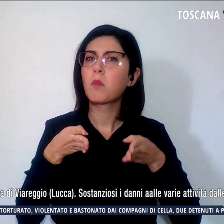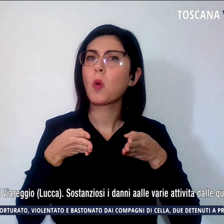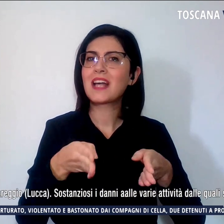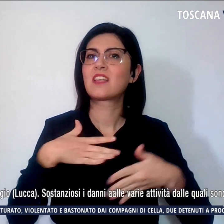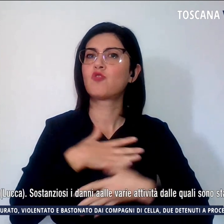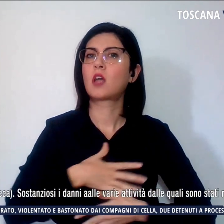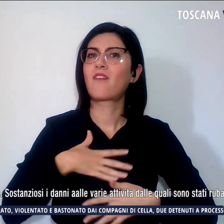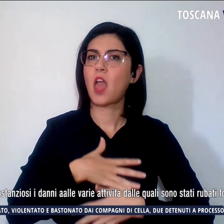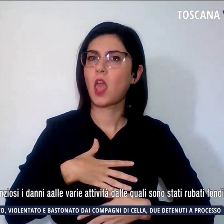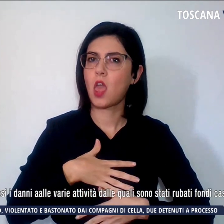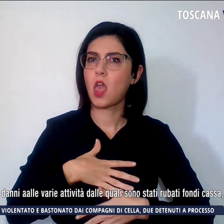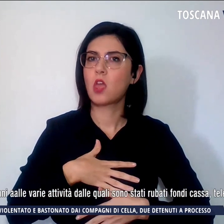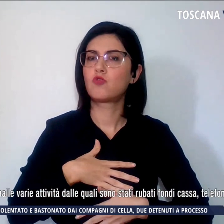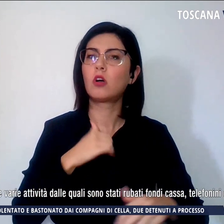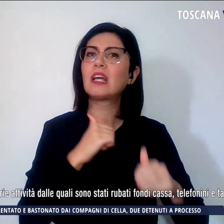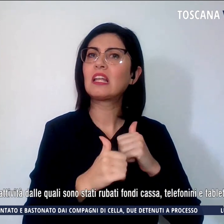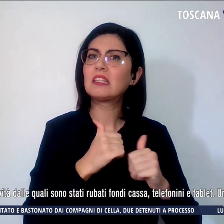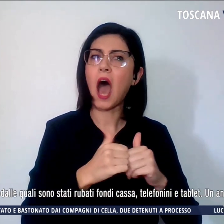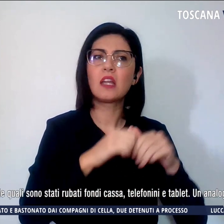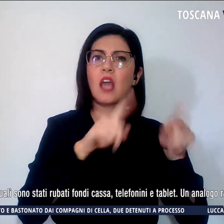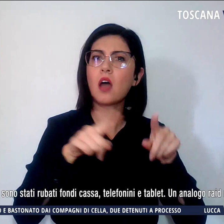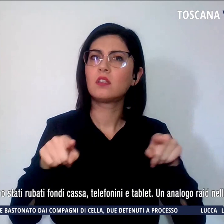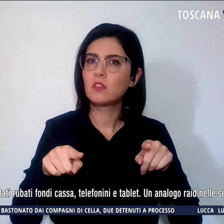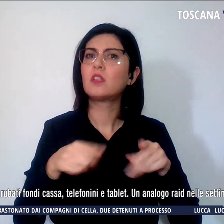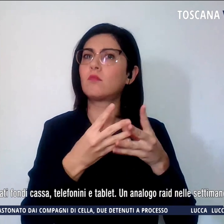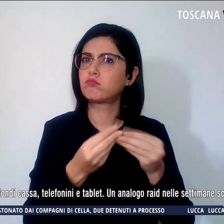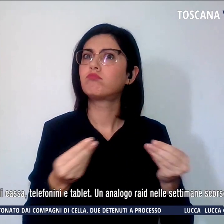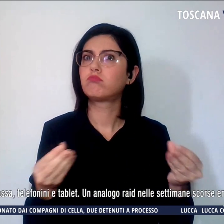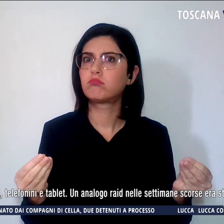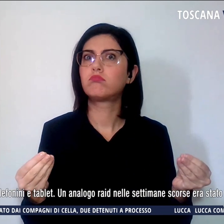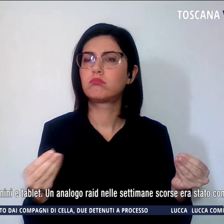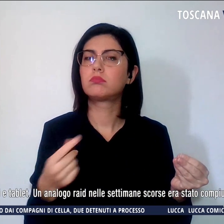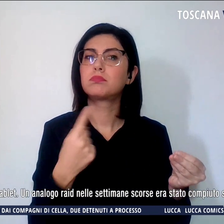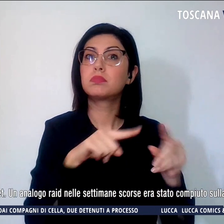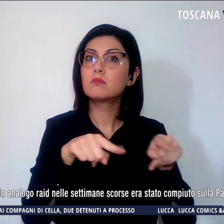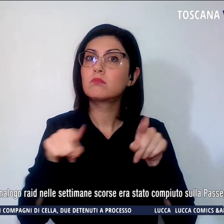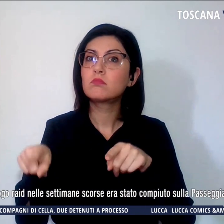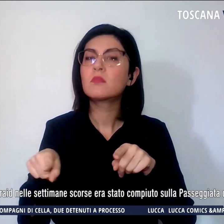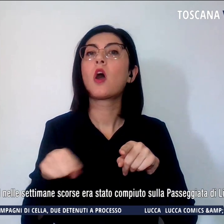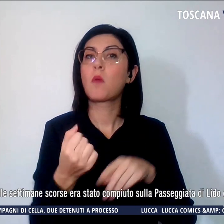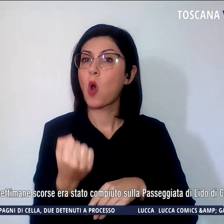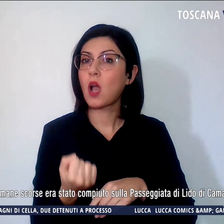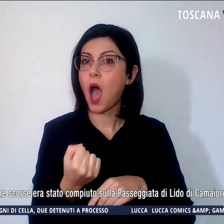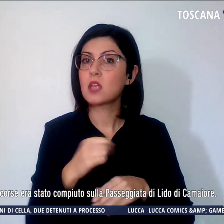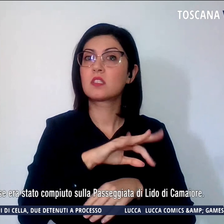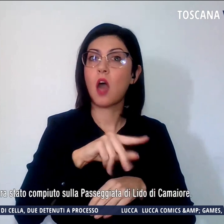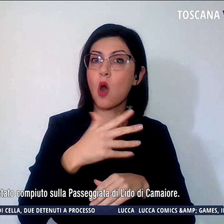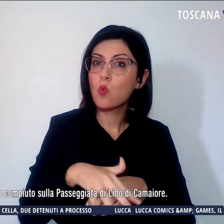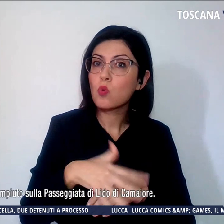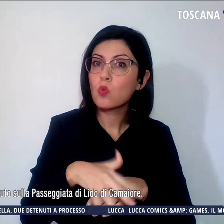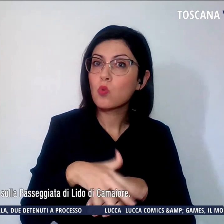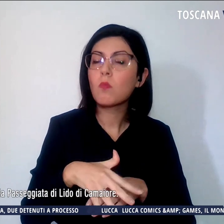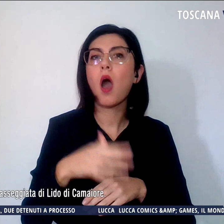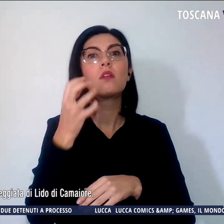i danni alle varie attività dalle quali sono stati rubati fondi di cassa, telefonini e tablet.